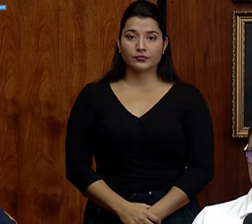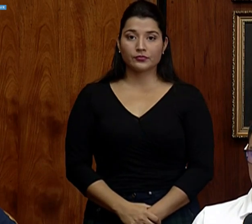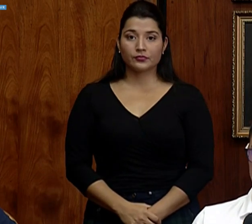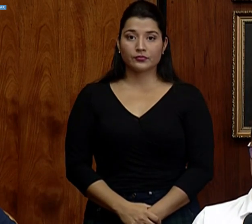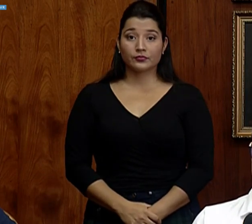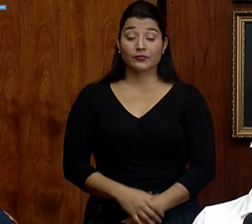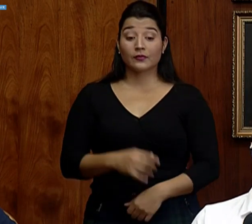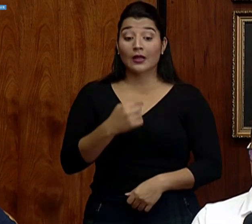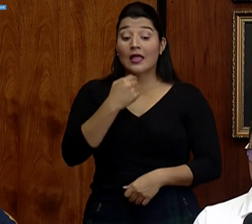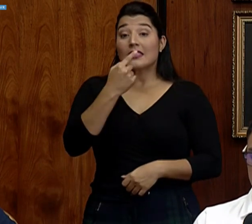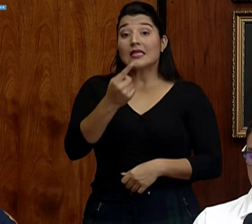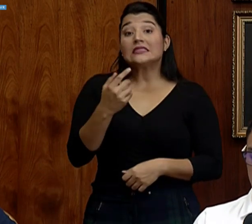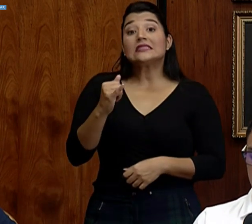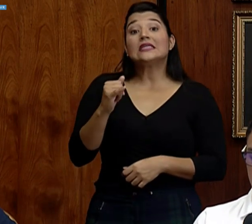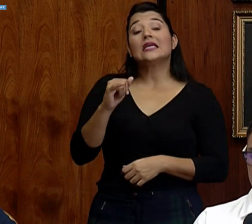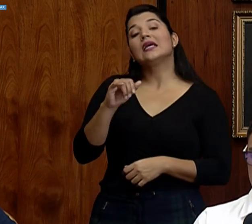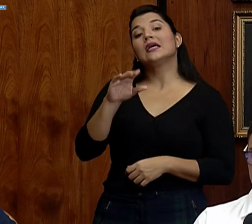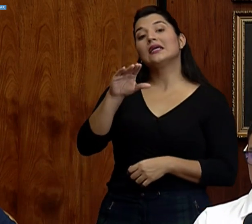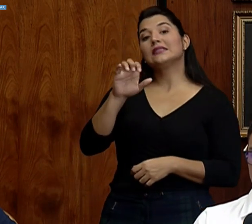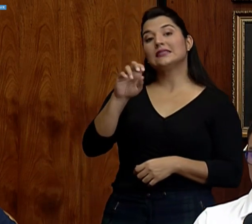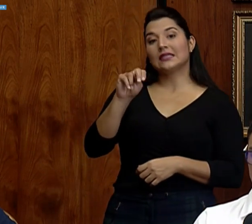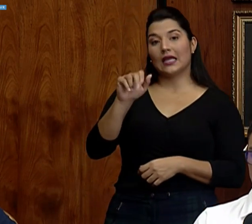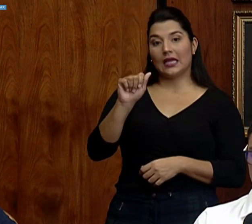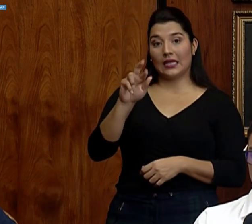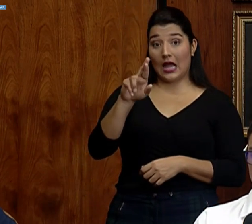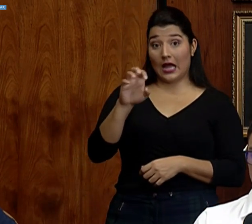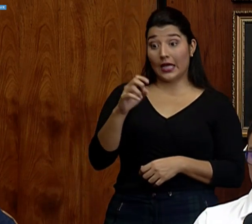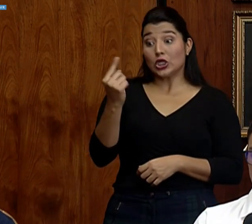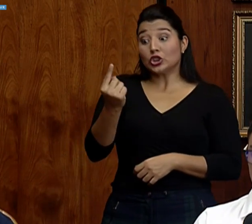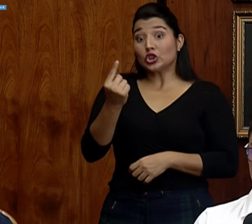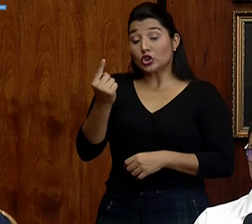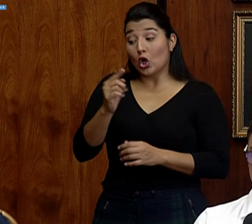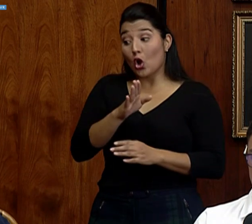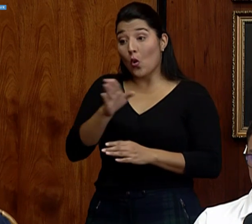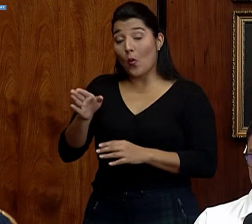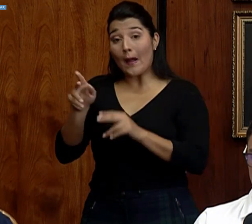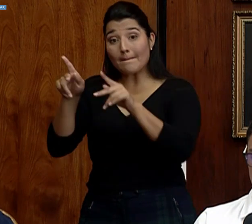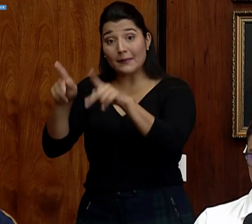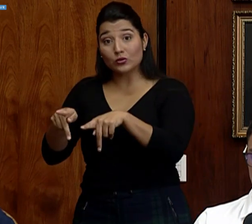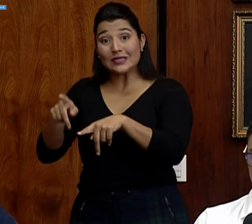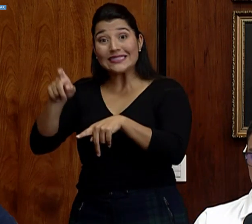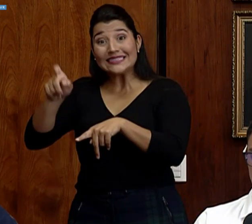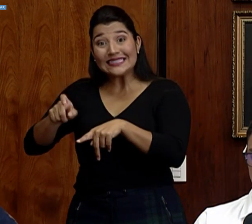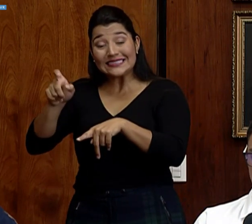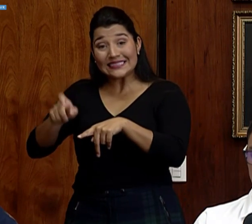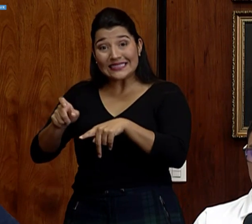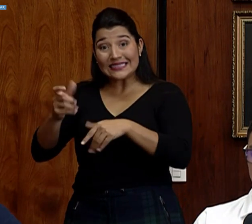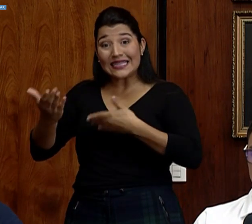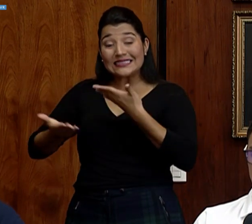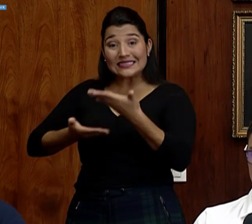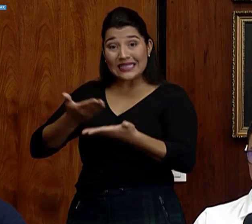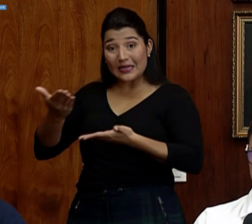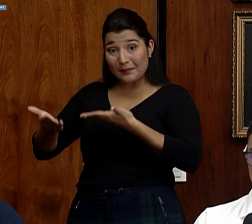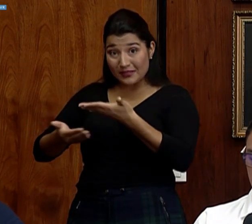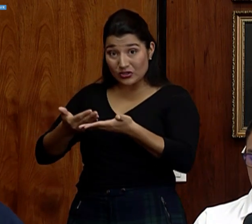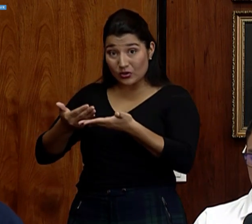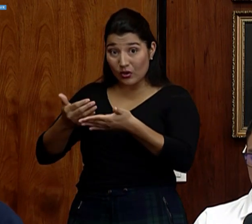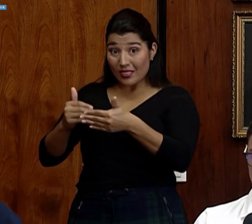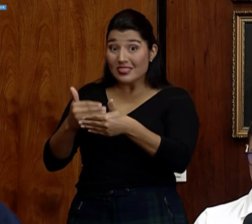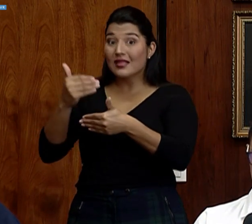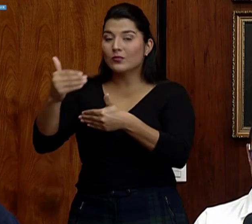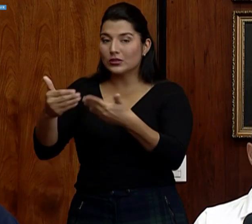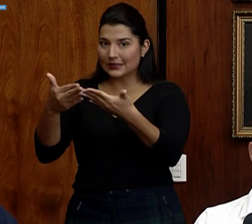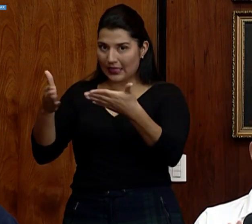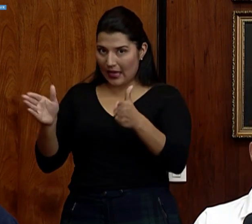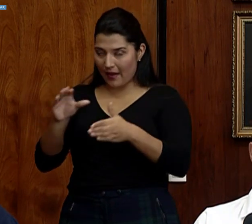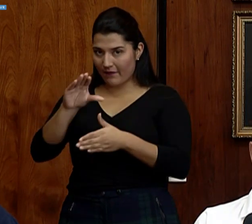Dicen aquí que hacia el cenario solo se van a llevar pacientes que recuperen, que requieran el servicio después de su apertura. Ahí en realidad, bueno, el doctor